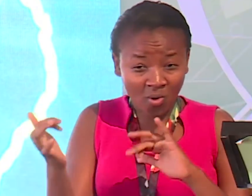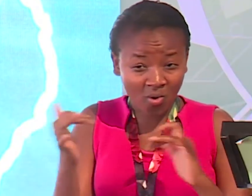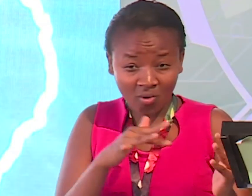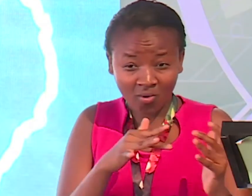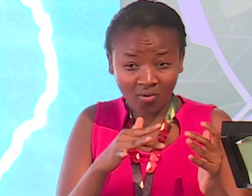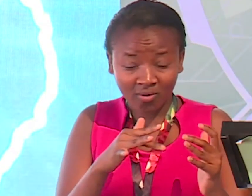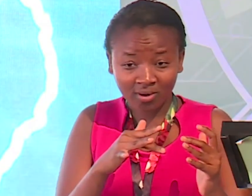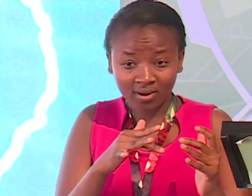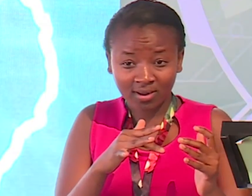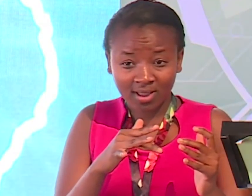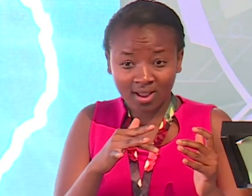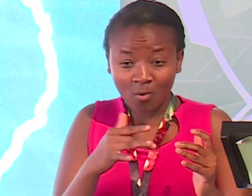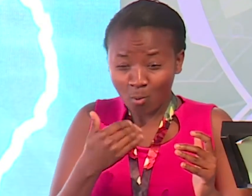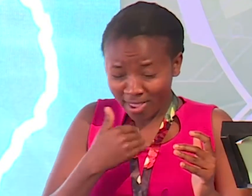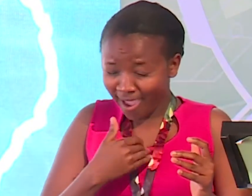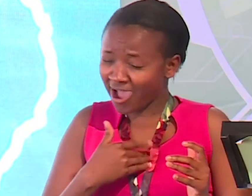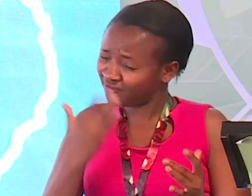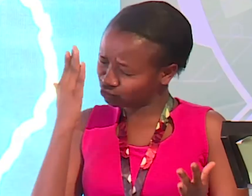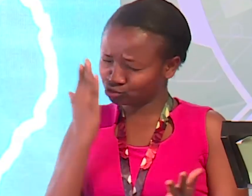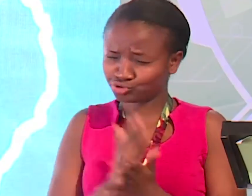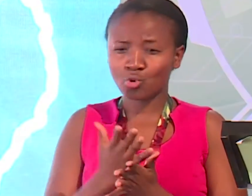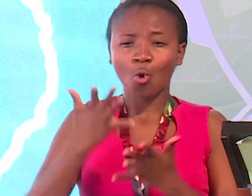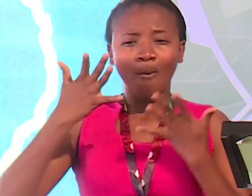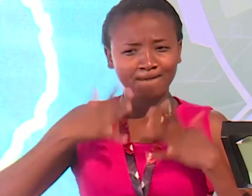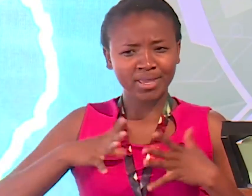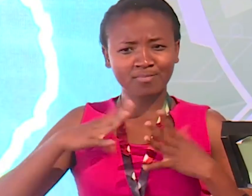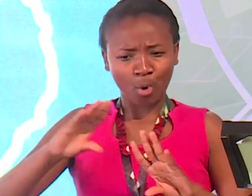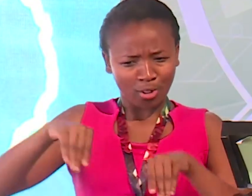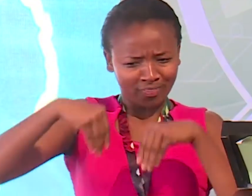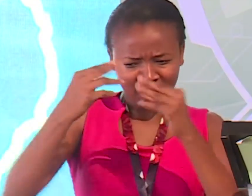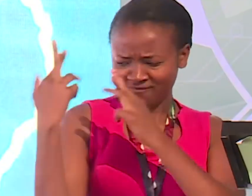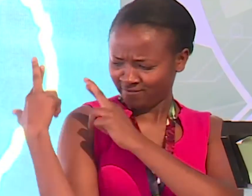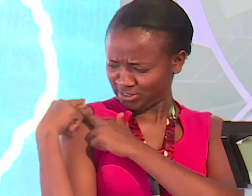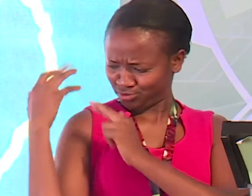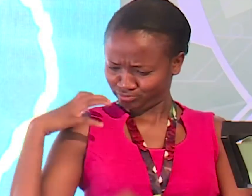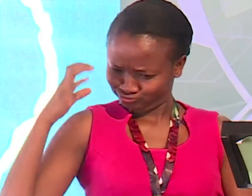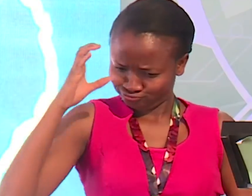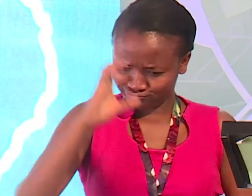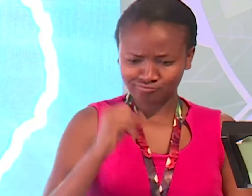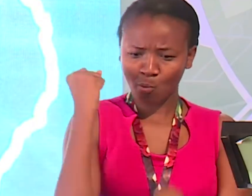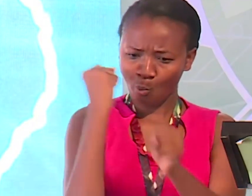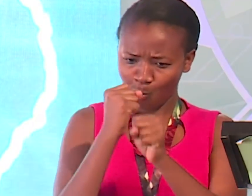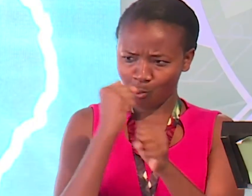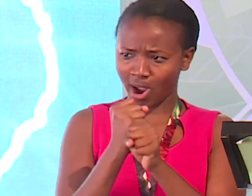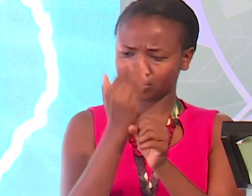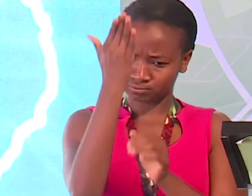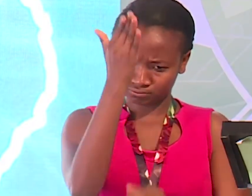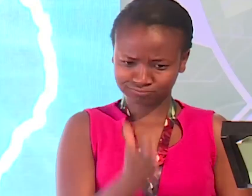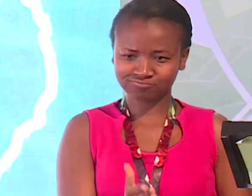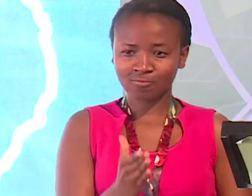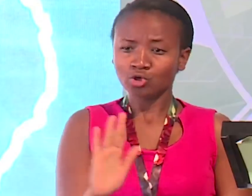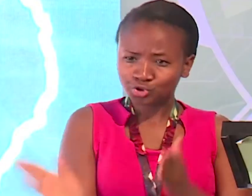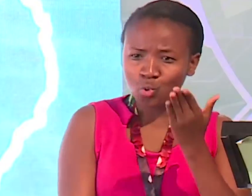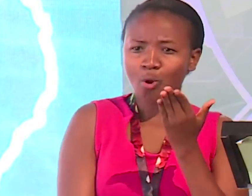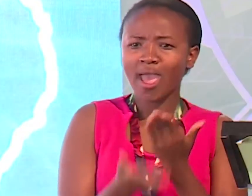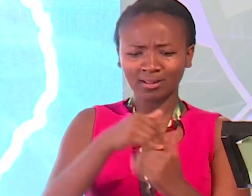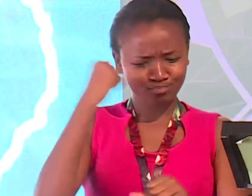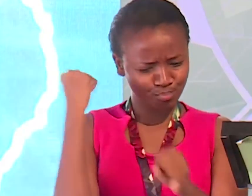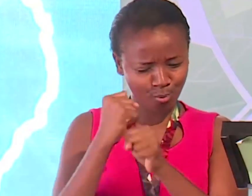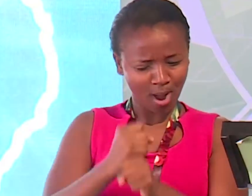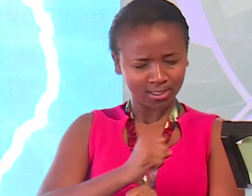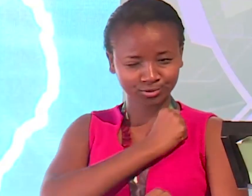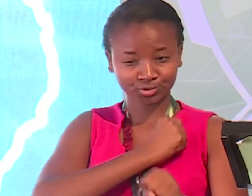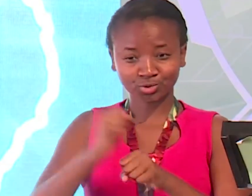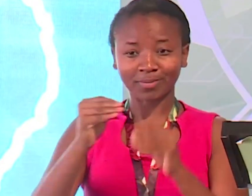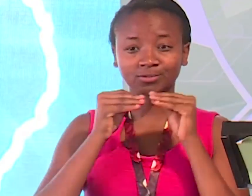Tukona wale ambao Wame patiwa kazi na jukumu Ya kufanya hiyo kazi